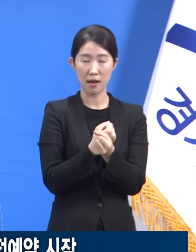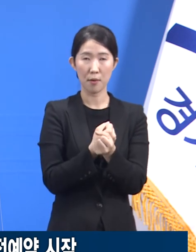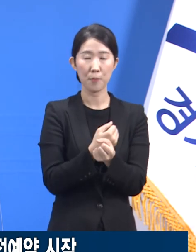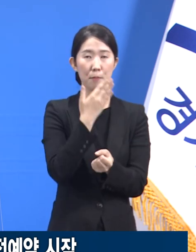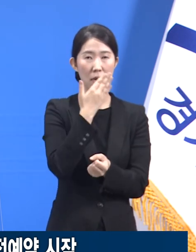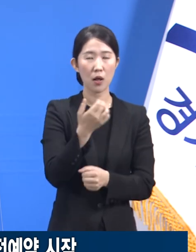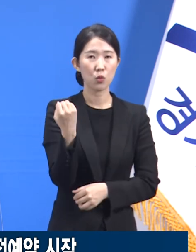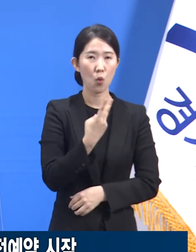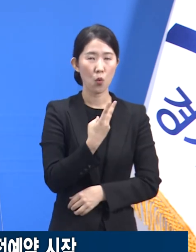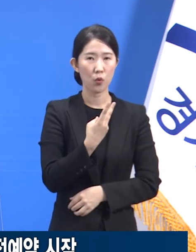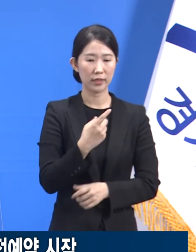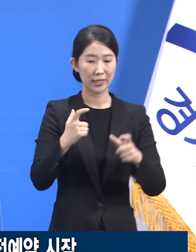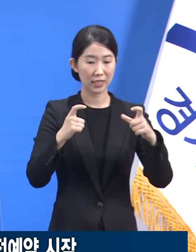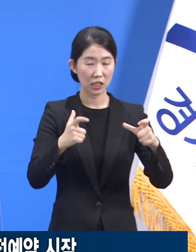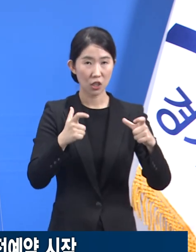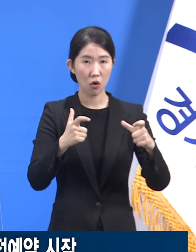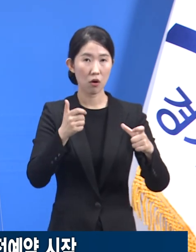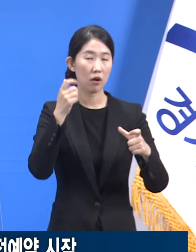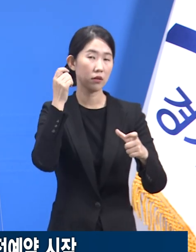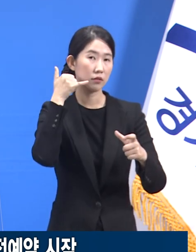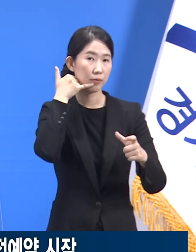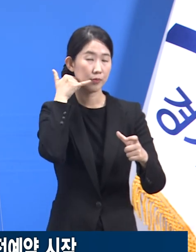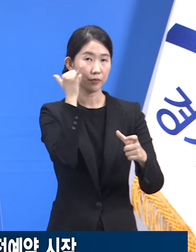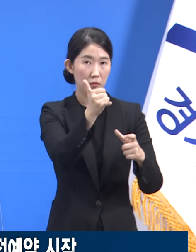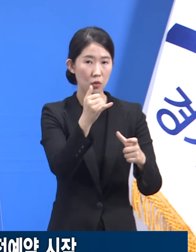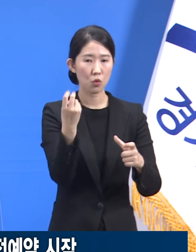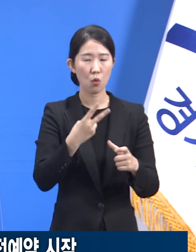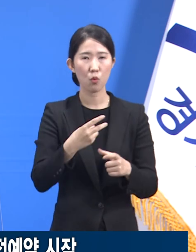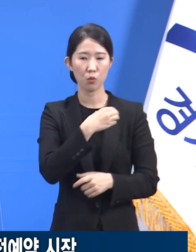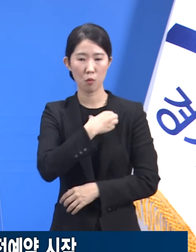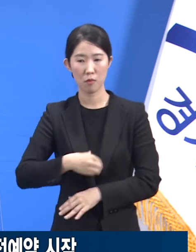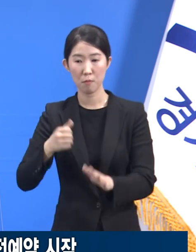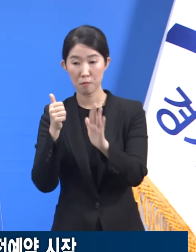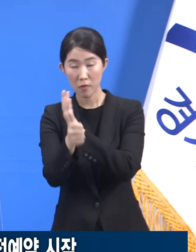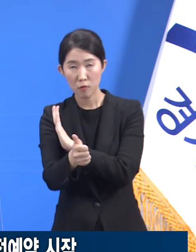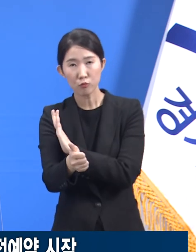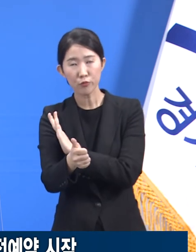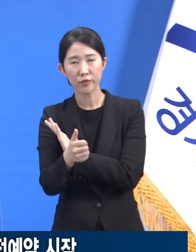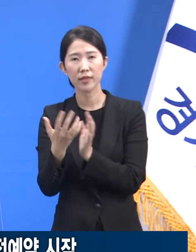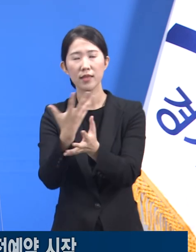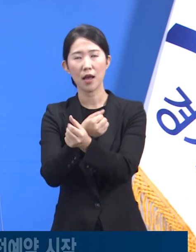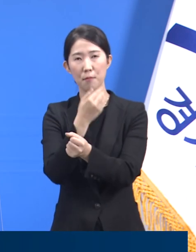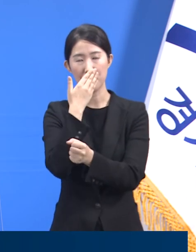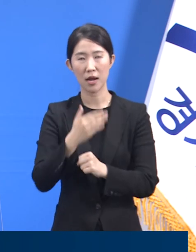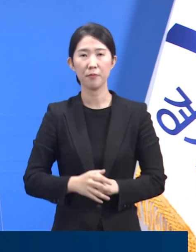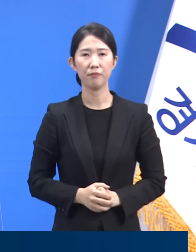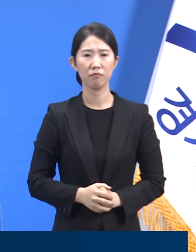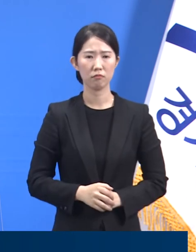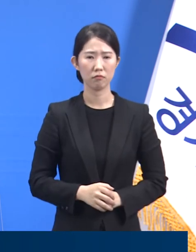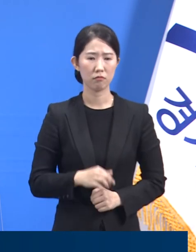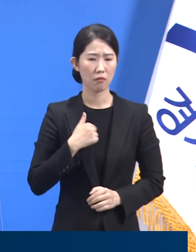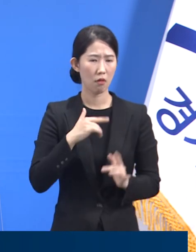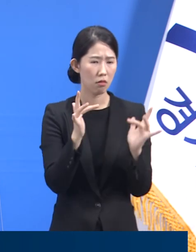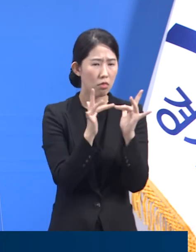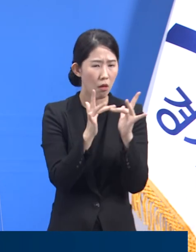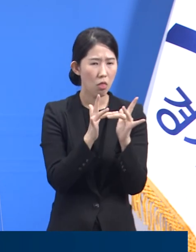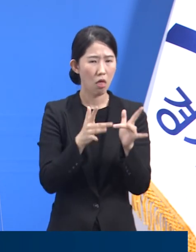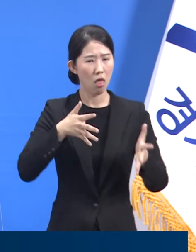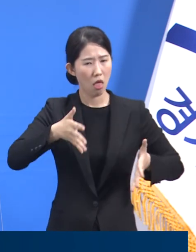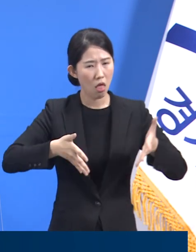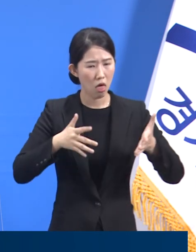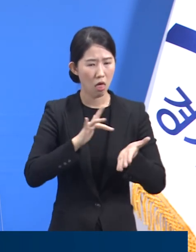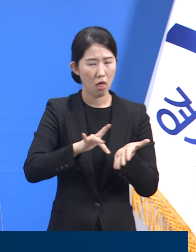콜센터, 주민센터 방문을 통해 예약하실 수도 있습니다. 전자기기 활용에 익숙하지 않은 어르신들을